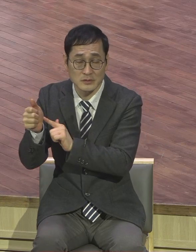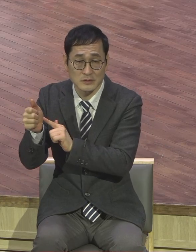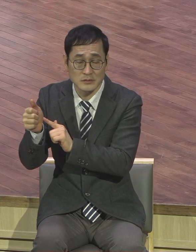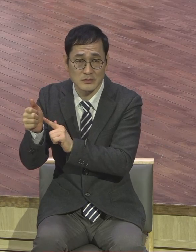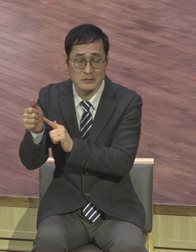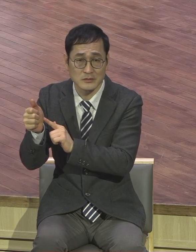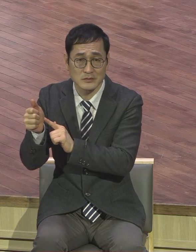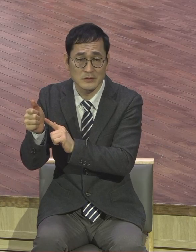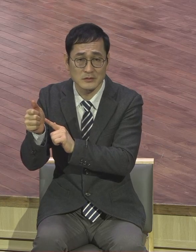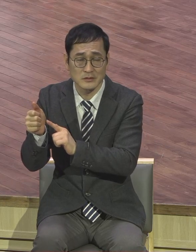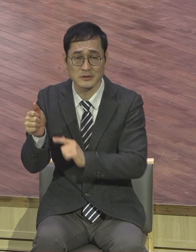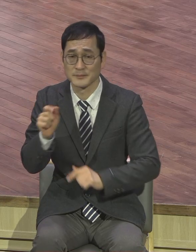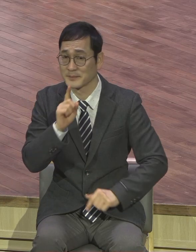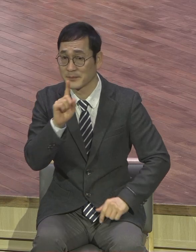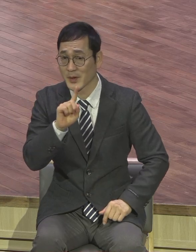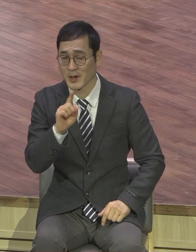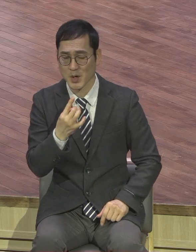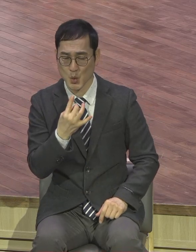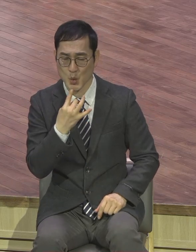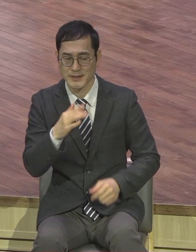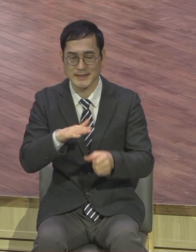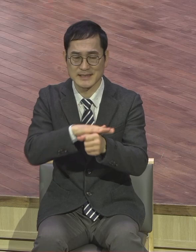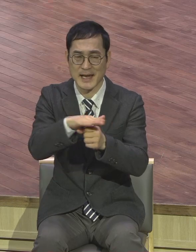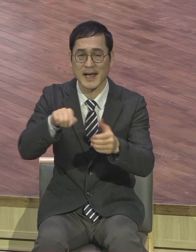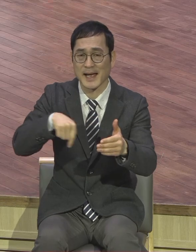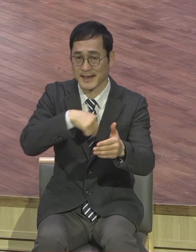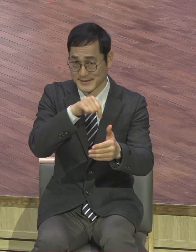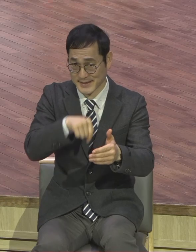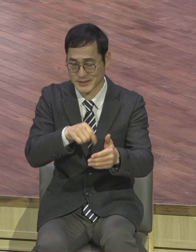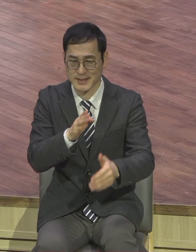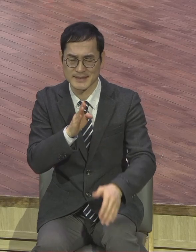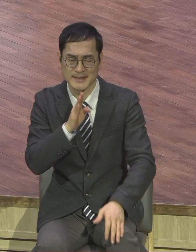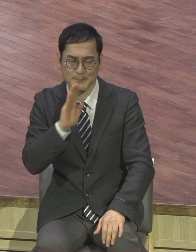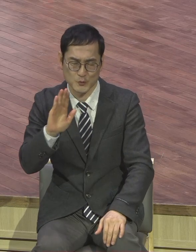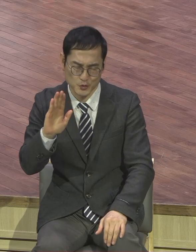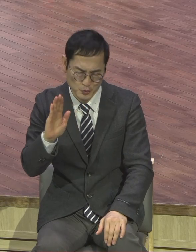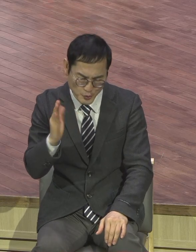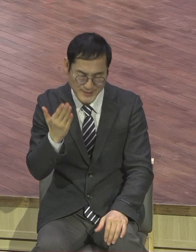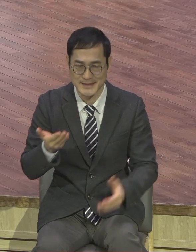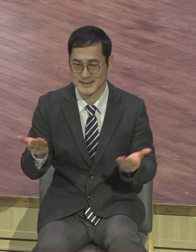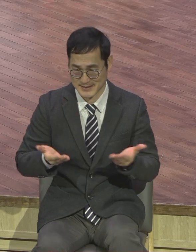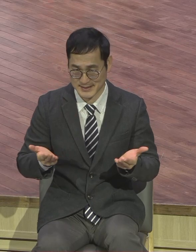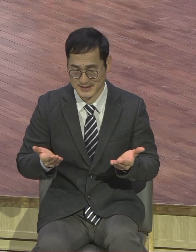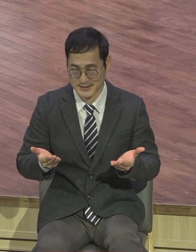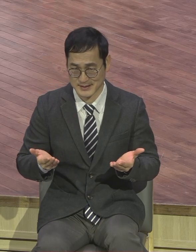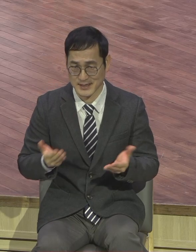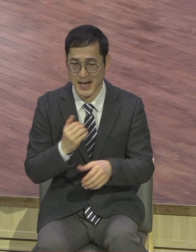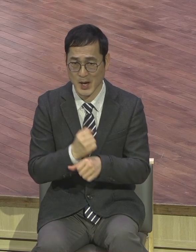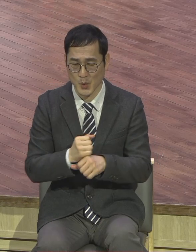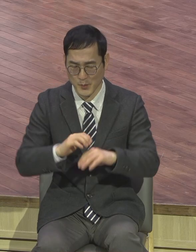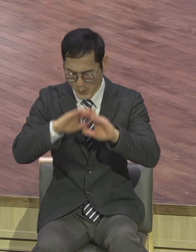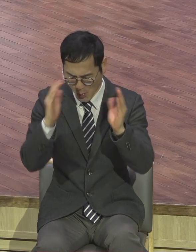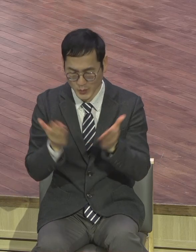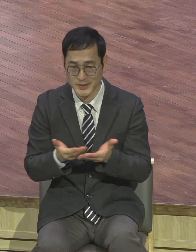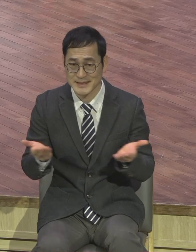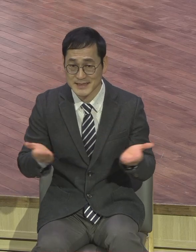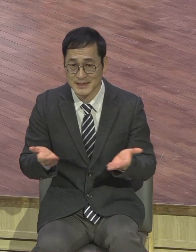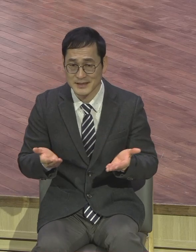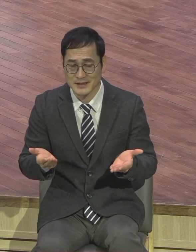강좌합니다. 오직 사랑 안에서 참된 것을 하여 범사에 그에게까지 자랄지라 그는